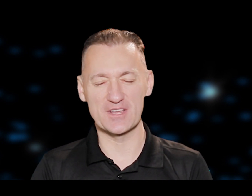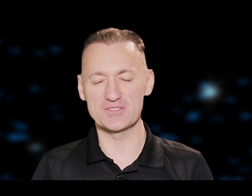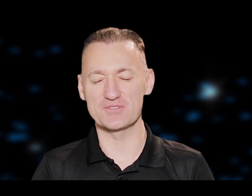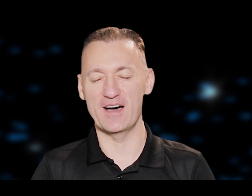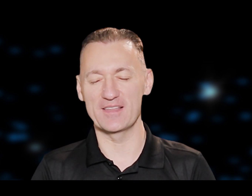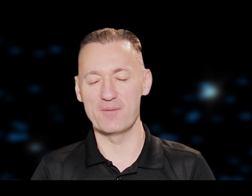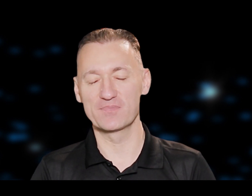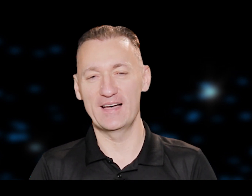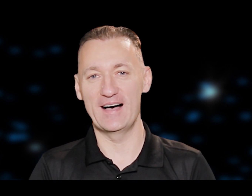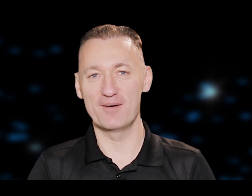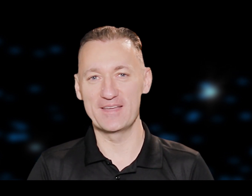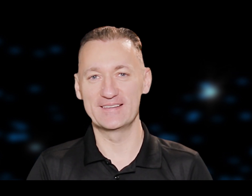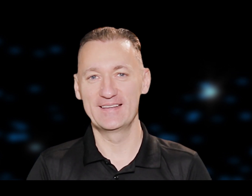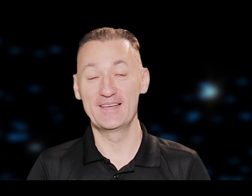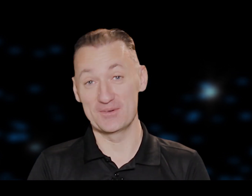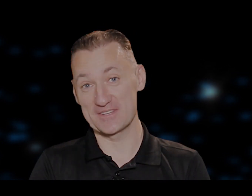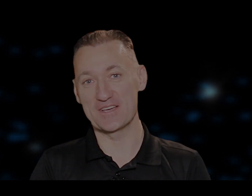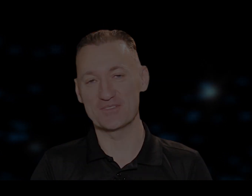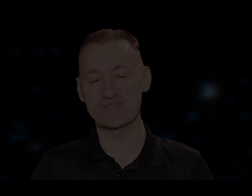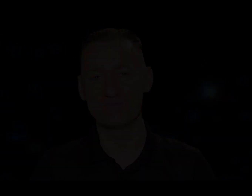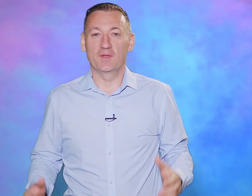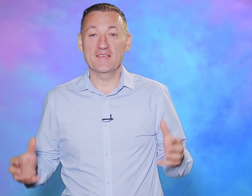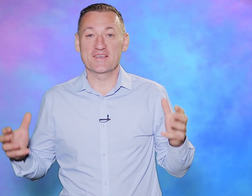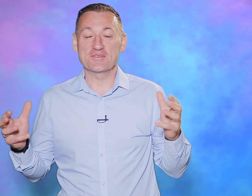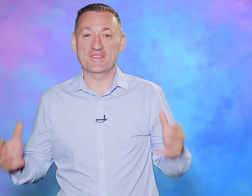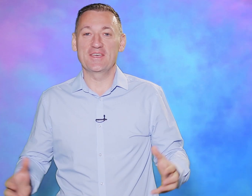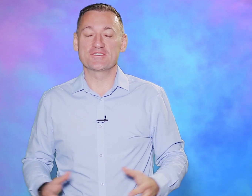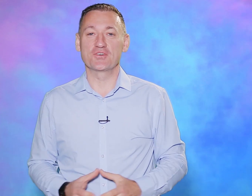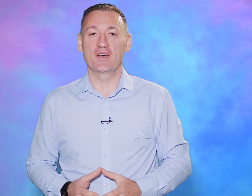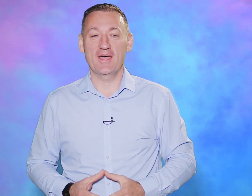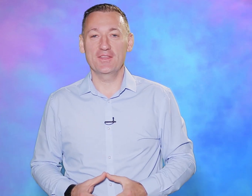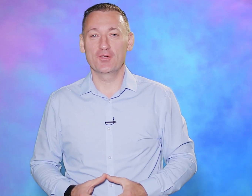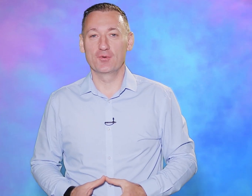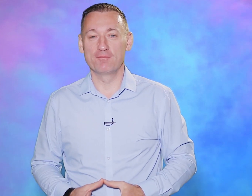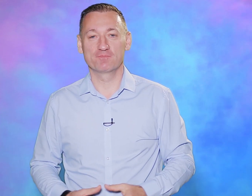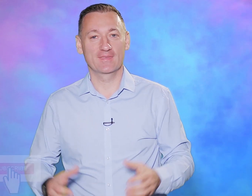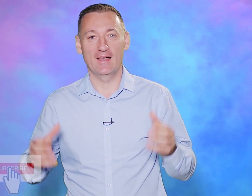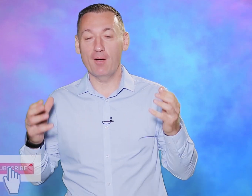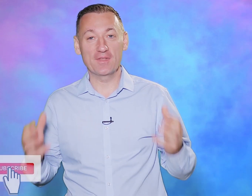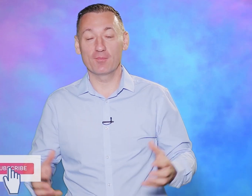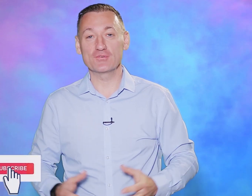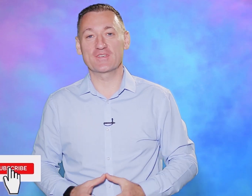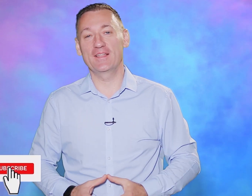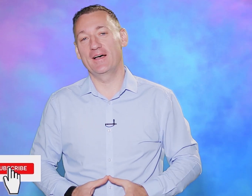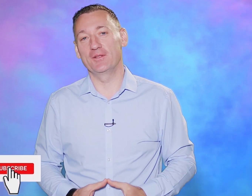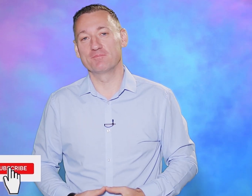Kristus vārdā. Āmen. Uzredzēšanos. Paldies, ka noskatījies šo raidījumu. Abunēj mūsu kanālu,